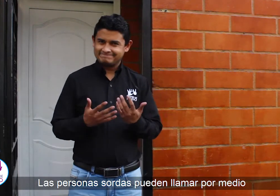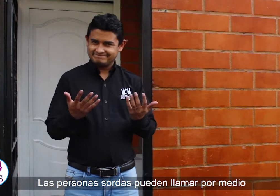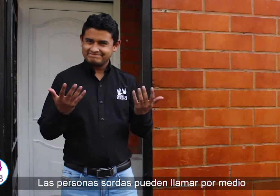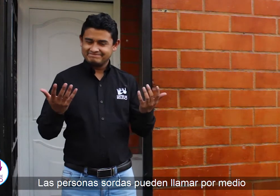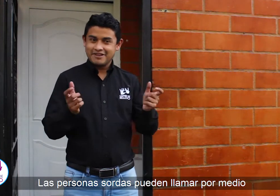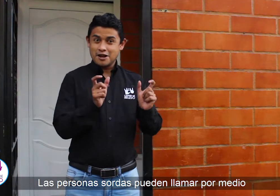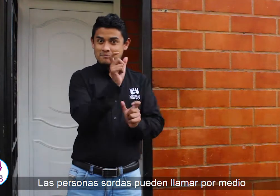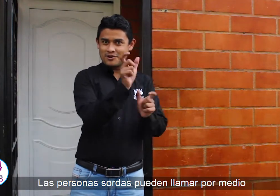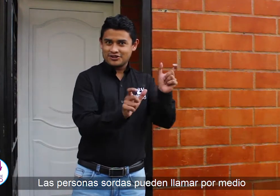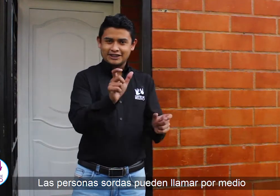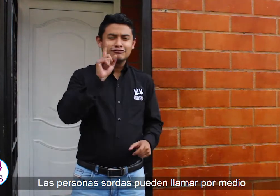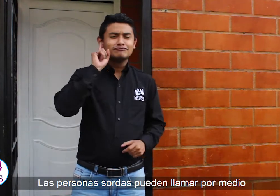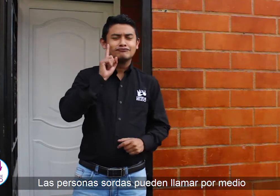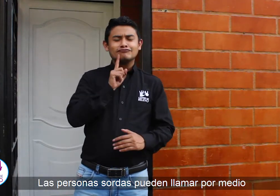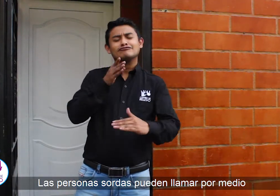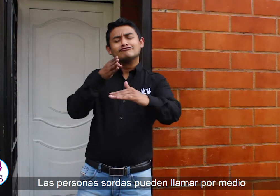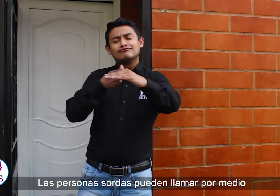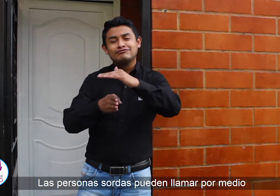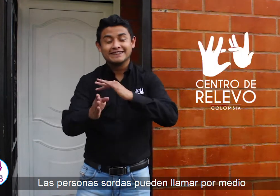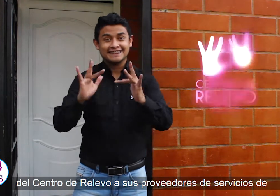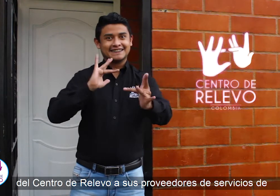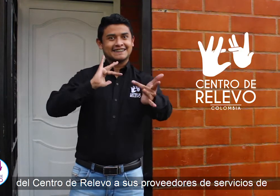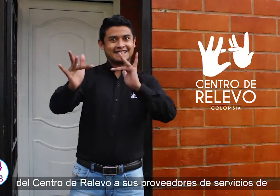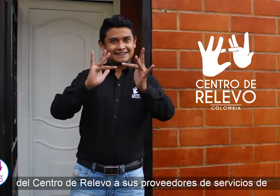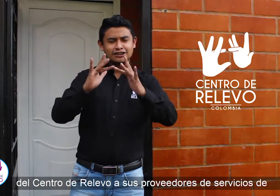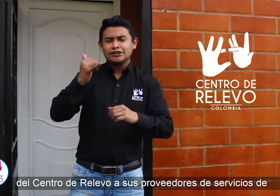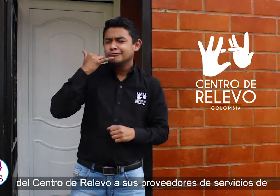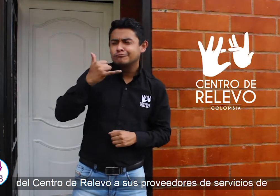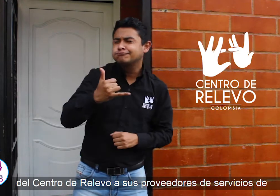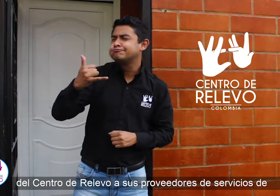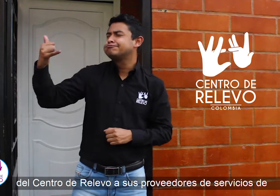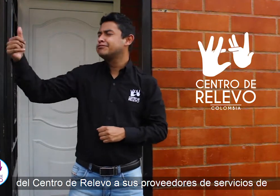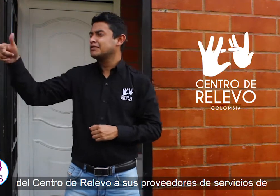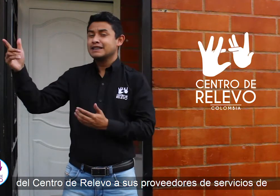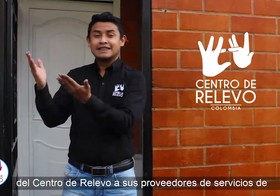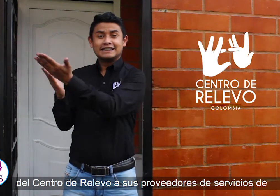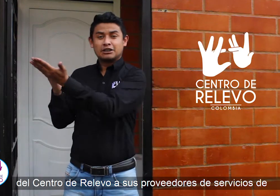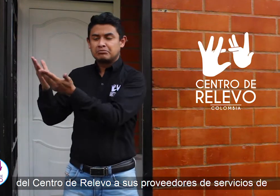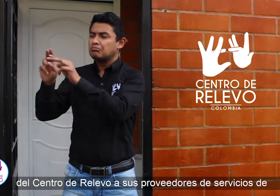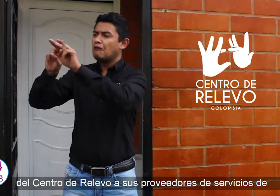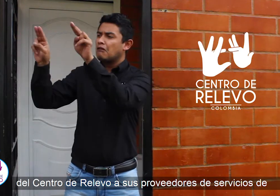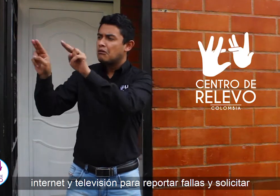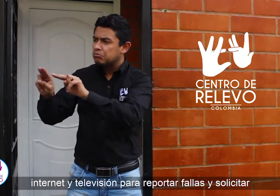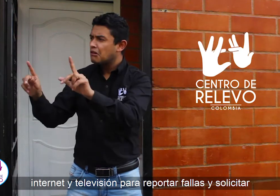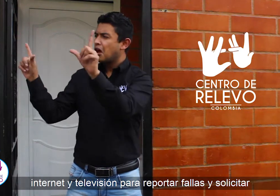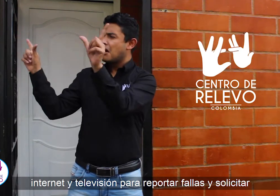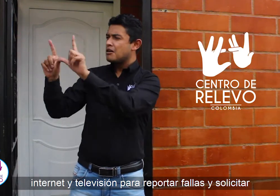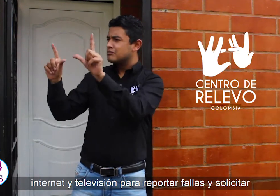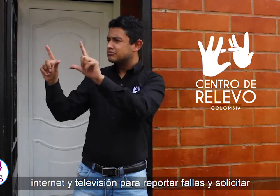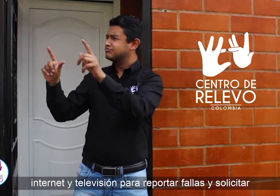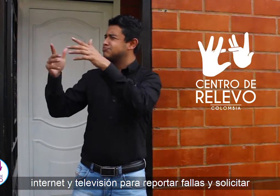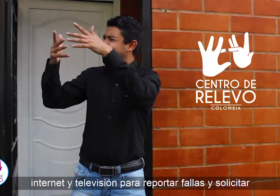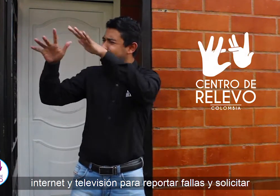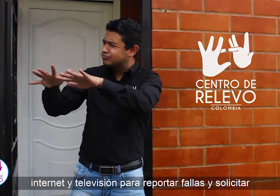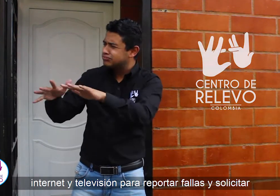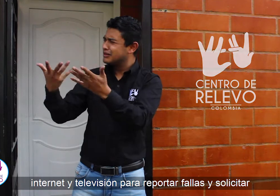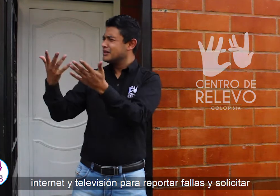Las personas sordas pueden llamar por medio del centro de relevo a sus proveedores de servicios de internet y televisión para